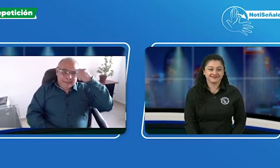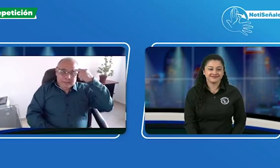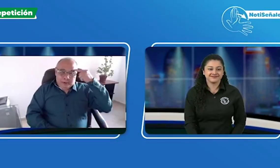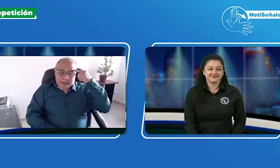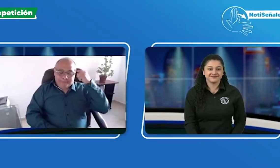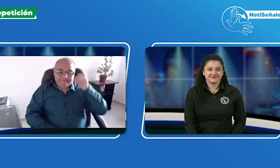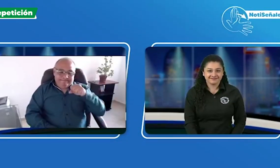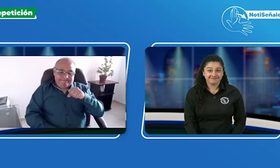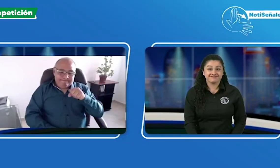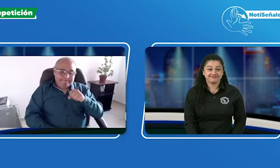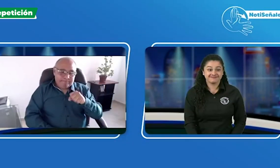sí Paula